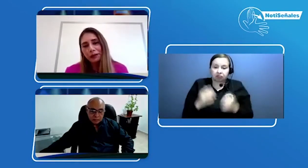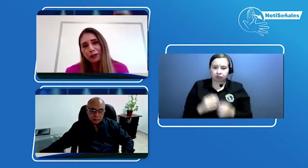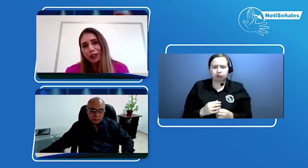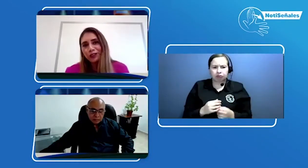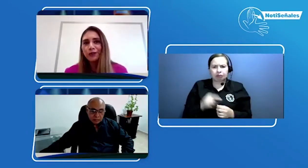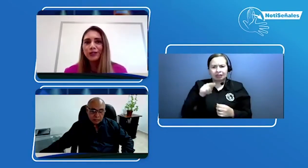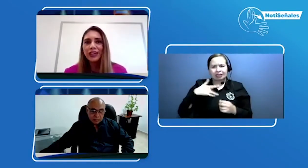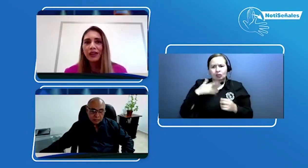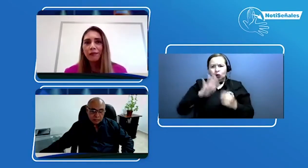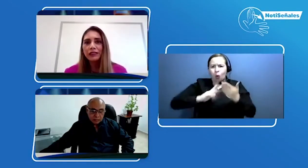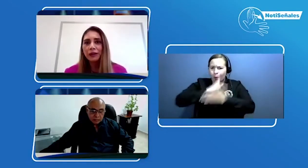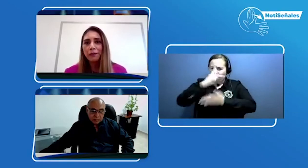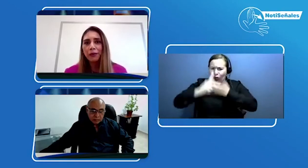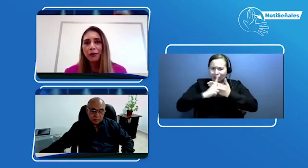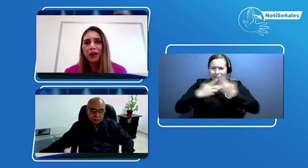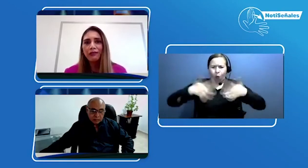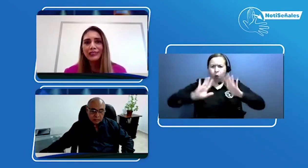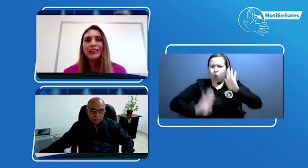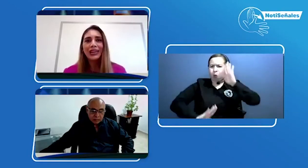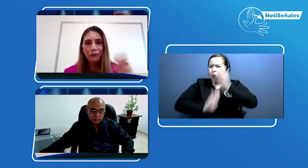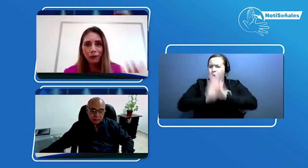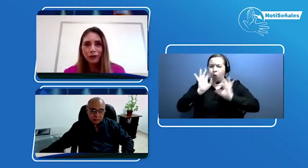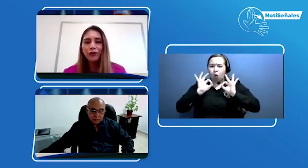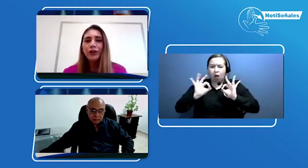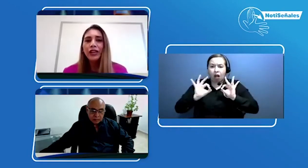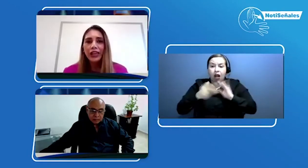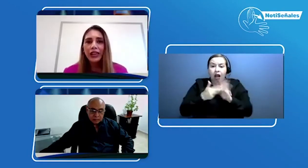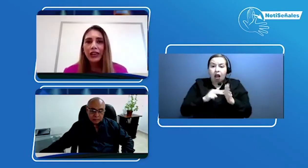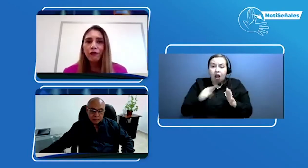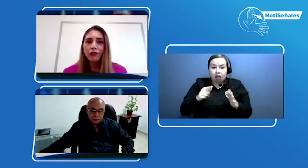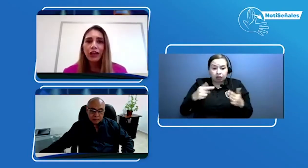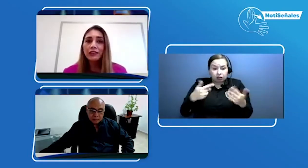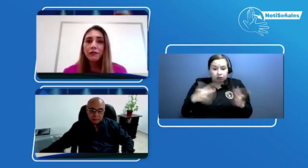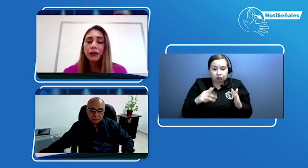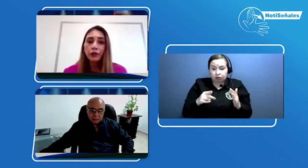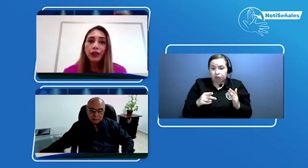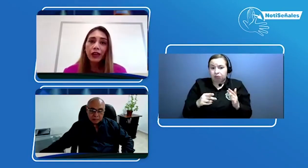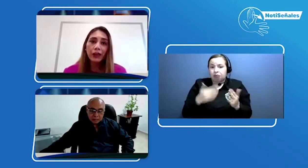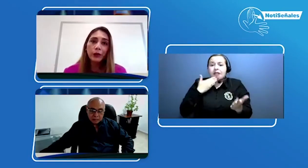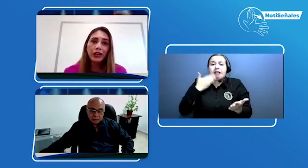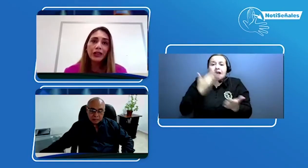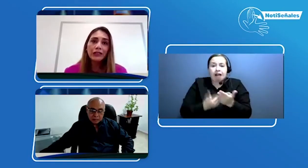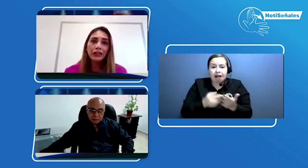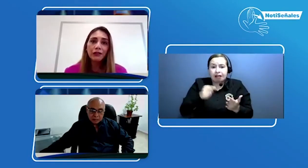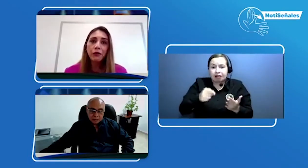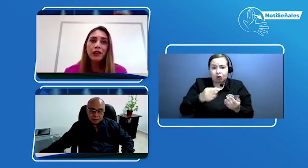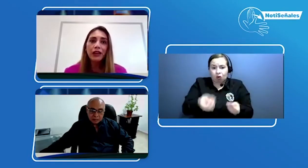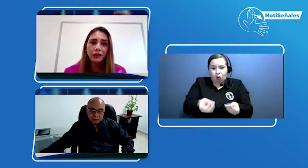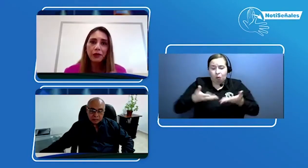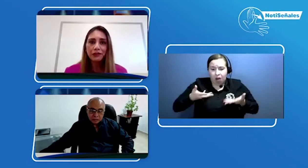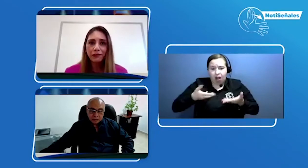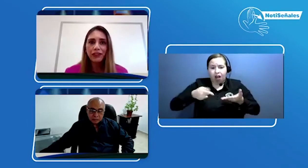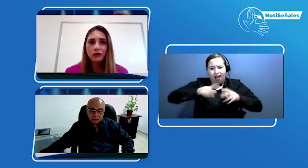proyecto no sería, pues, tampoco viable sin el apoyo y el fortalecimiento de cada una de las actividades a través de esto.